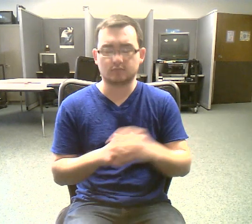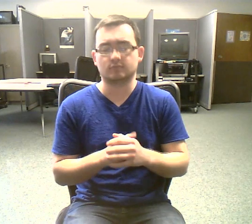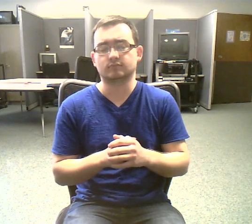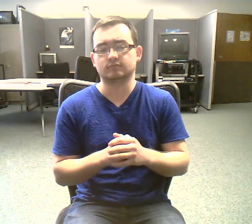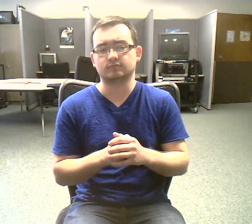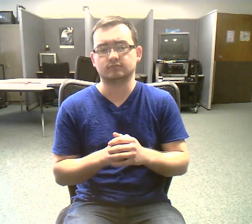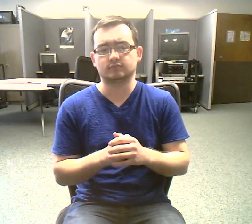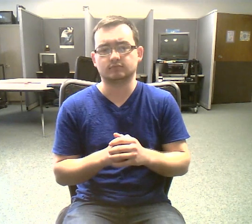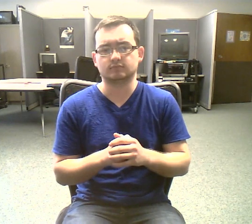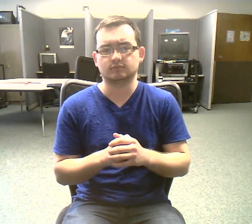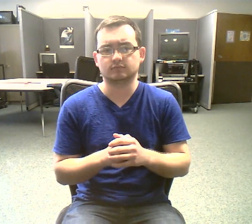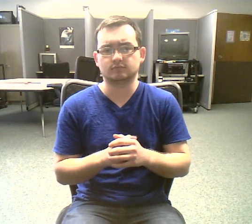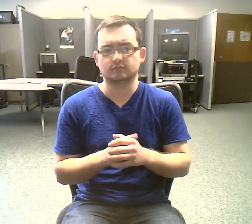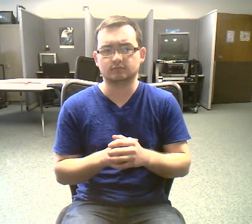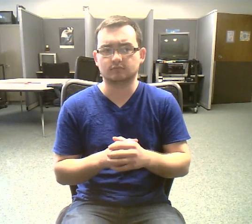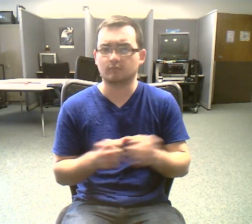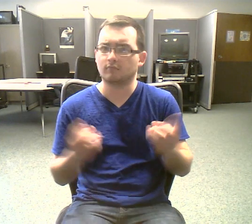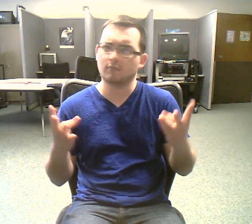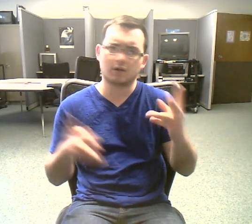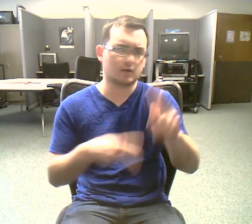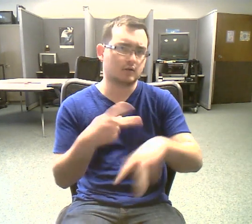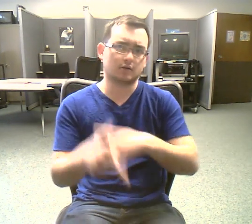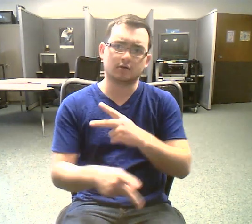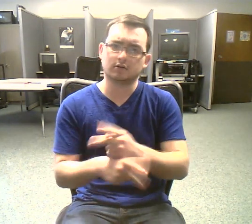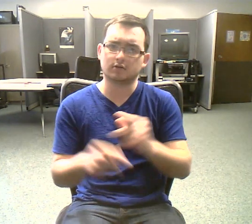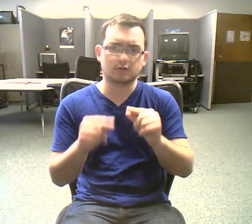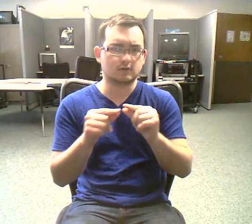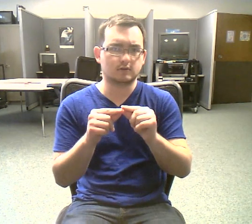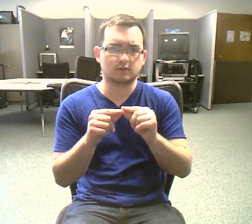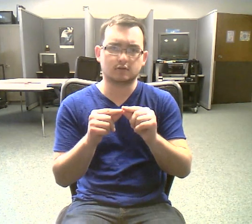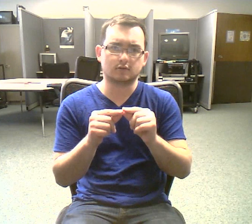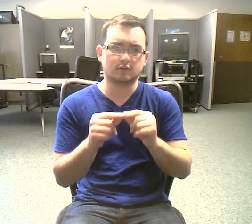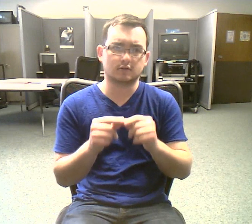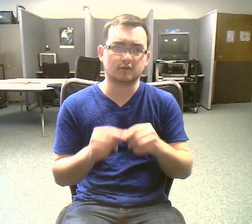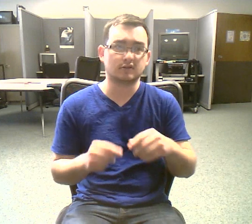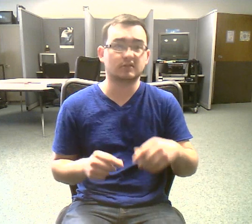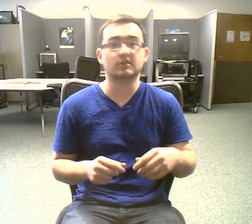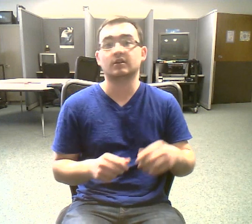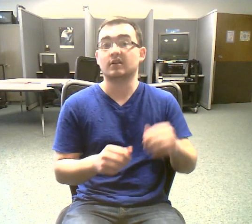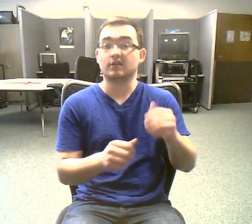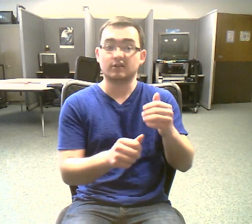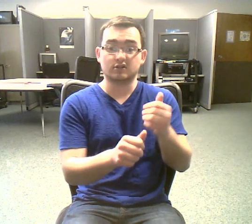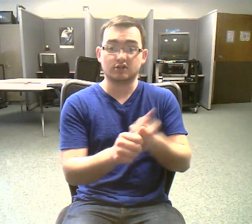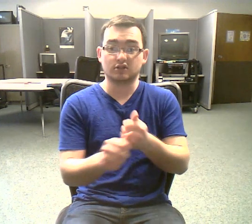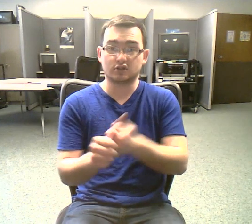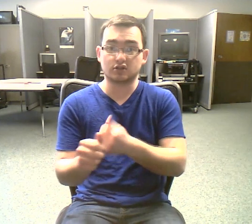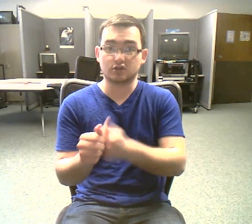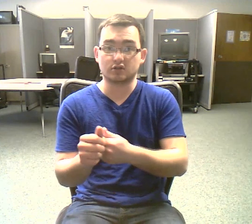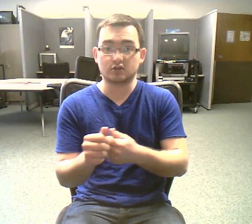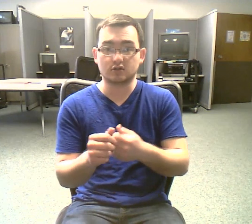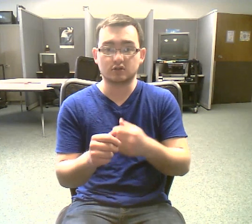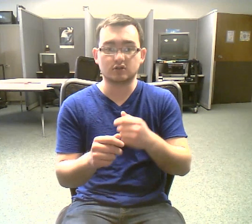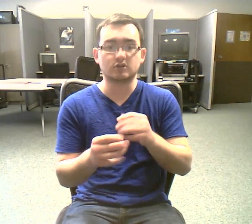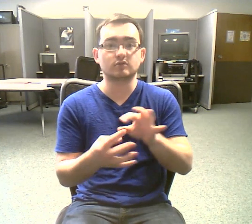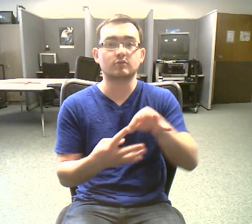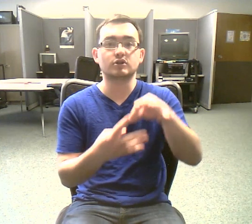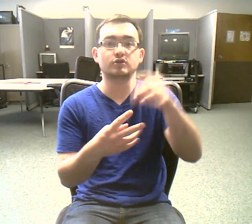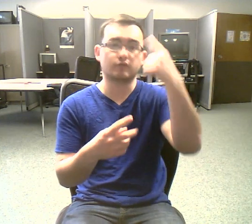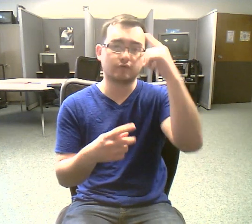There are many types of cells. Cells are unique to each type of organism. Humans may have hundreds of types